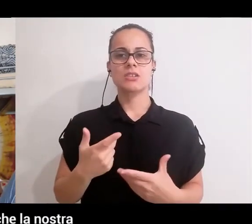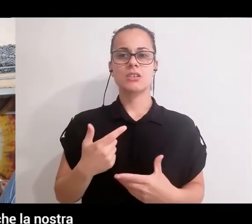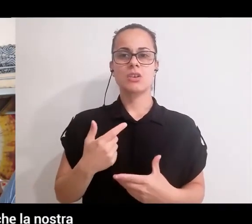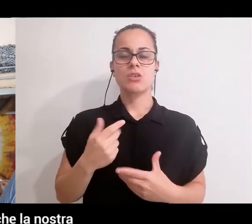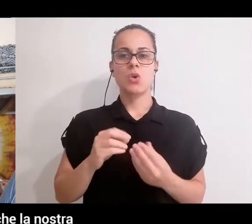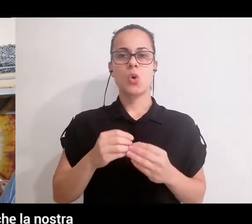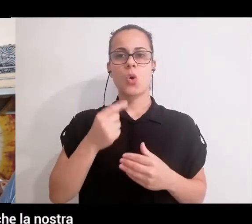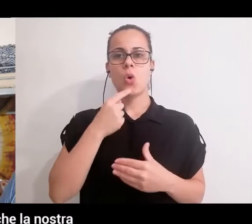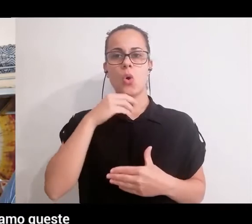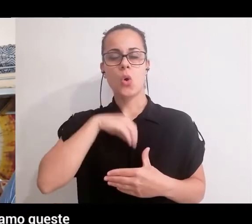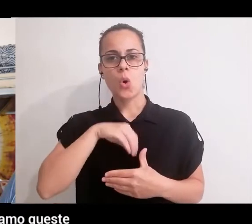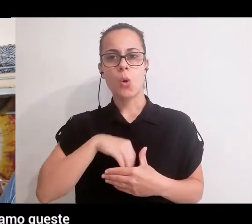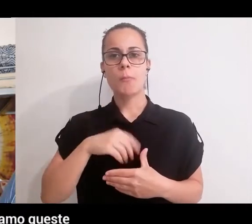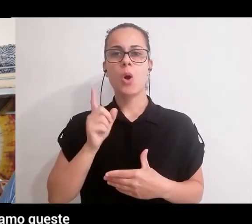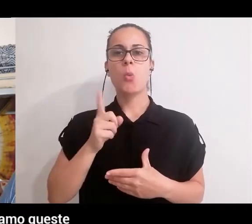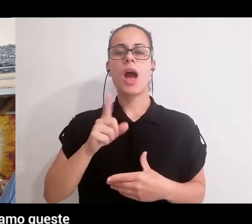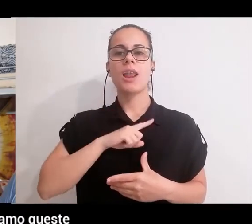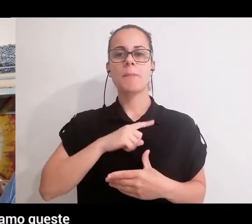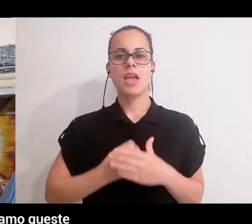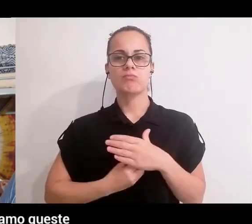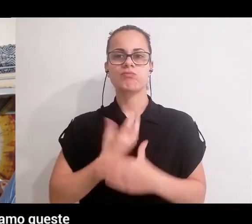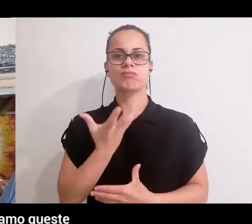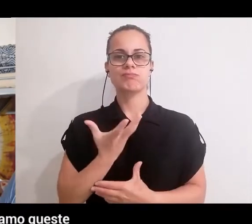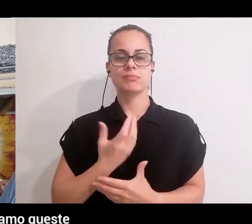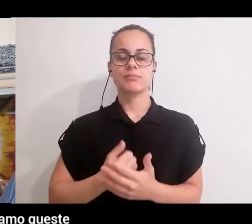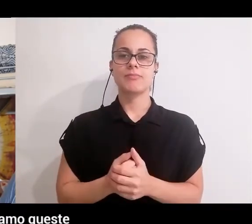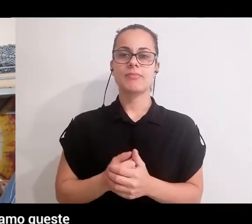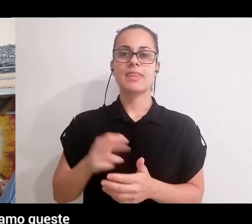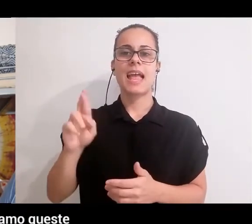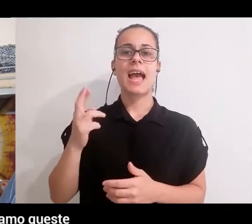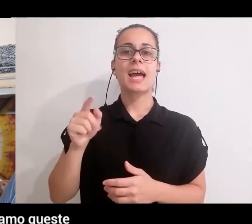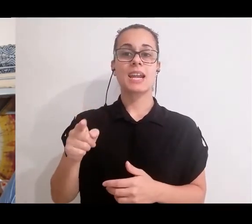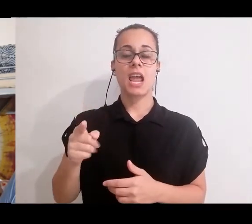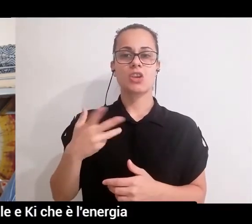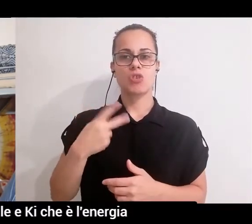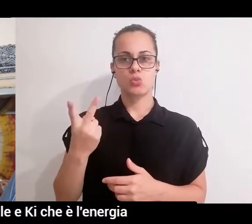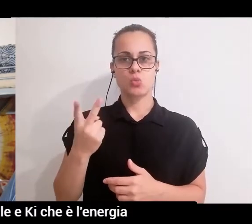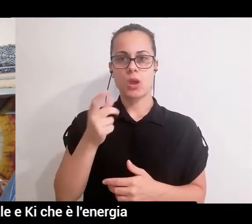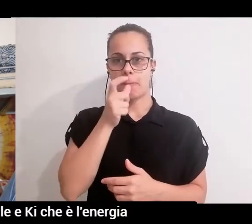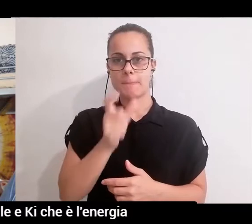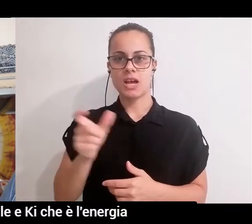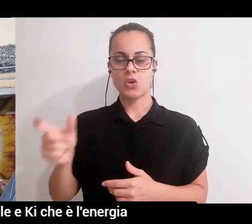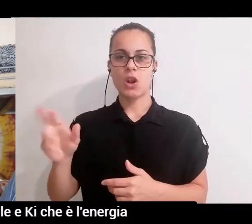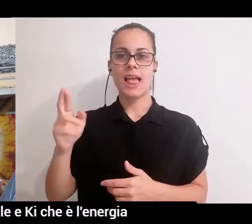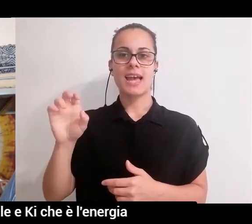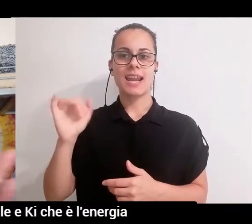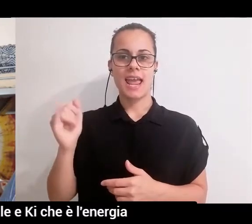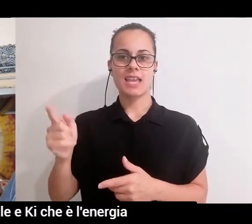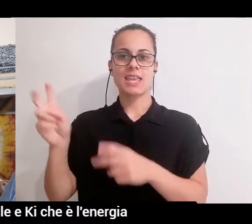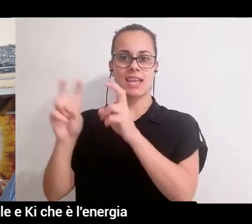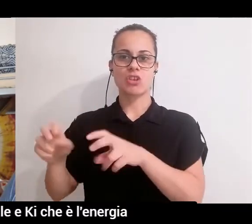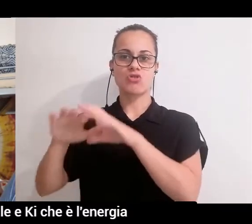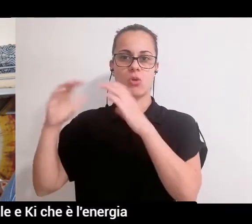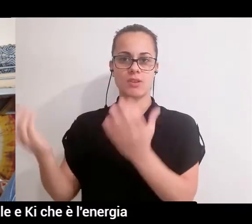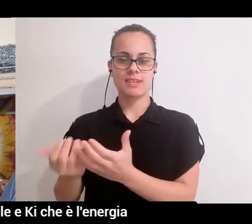è anche la nostra sorgente. Nel reiki, come dicevamo, abbiamo queste due parole, quindi rei e chi, rei che è energia